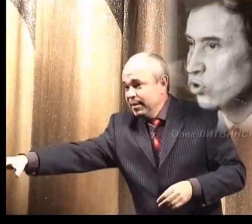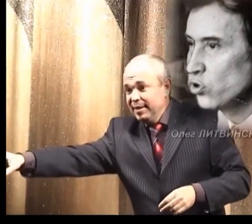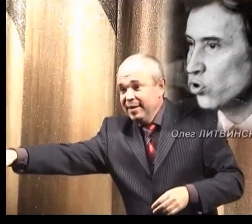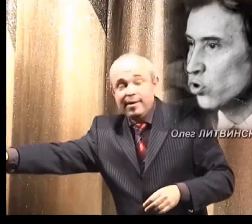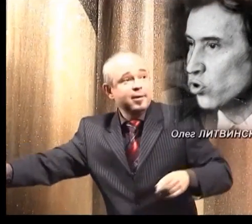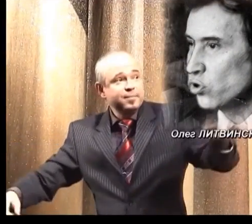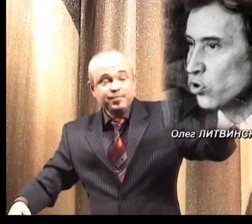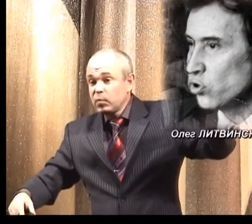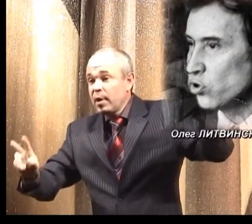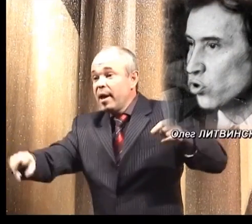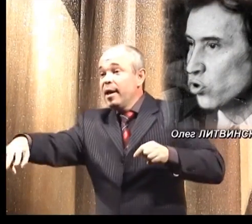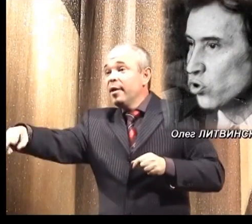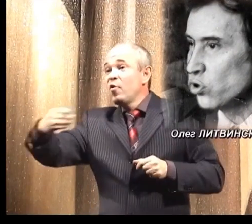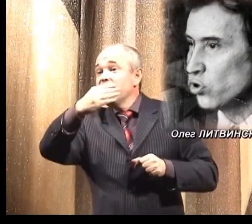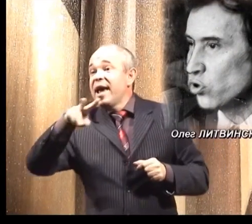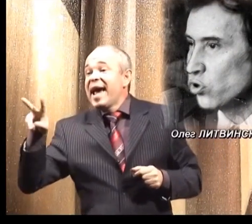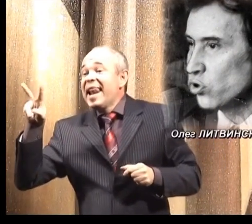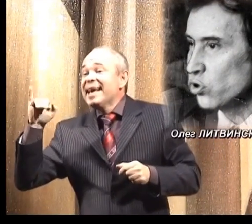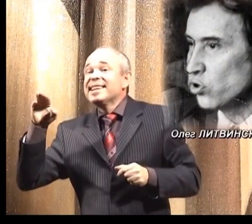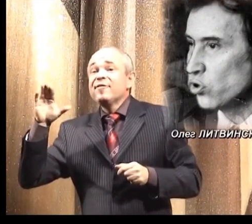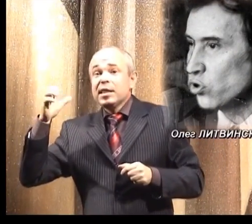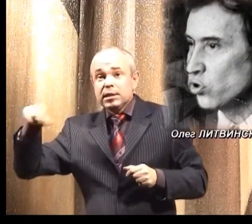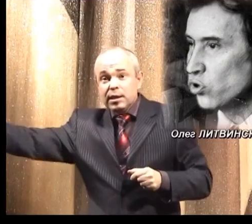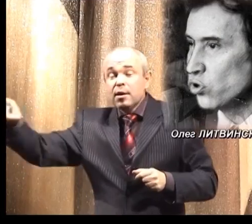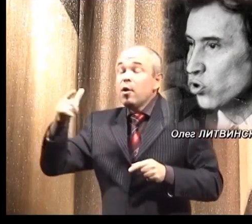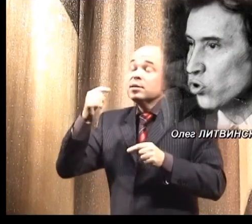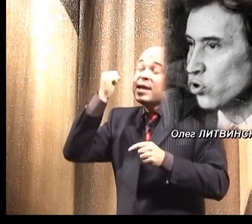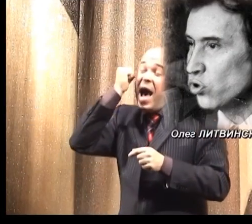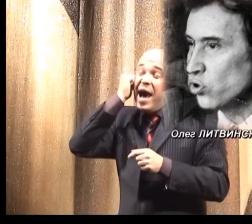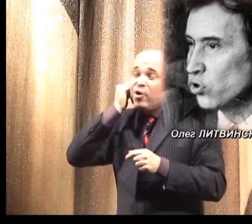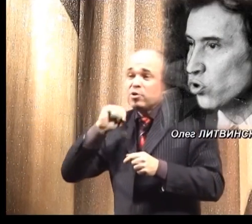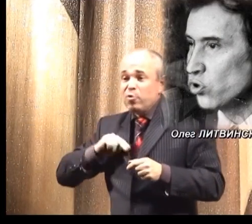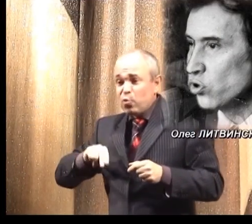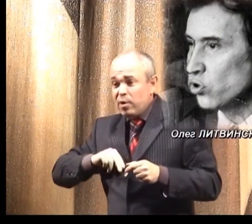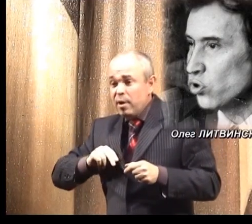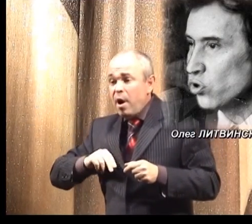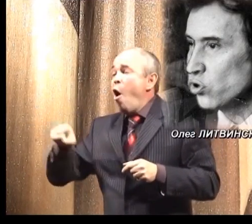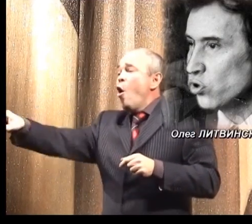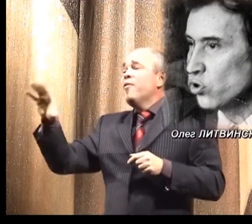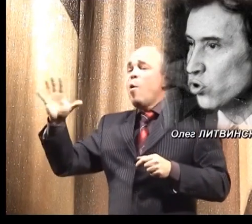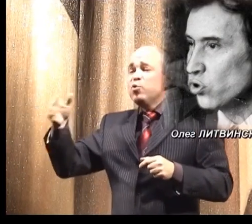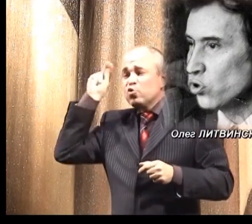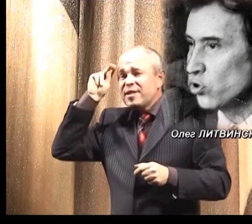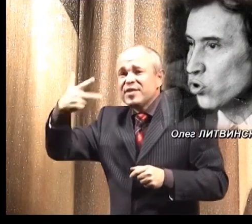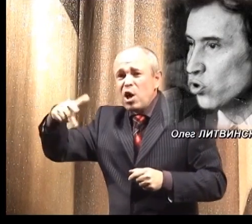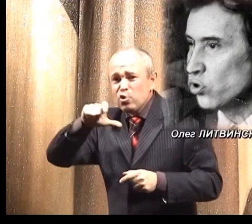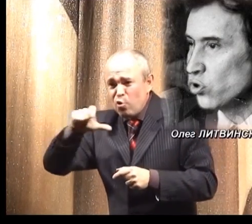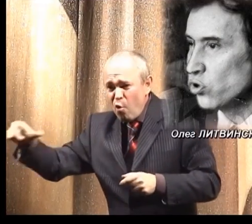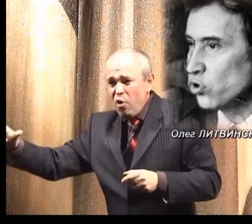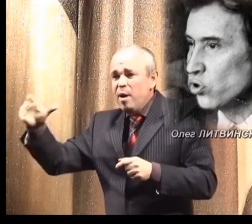Литвинский, да? Олег Литвинский. Да. Олег Литвинский. Да. Стал работник. Он вообще учился